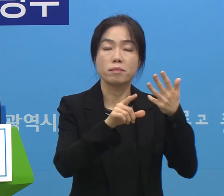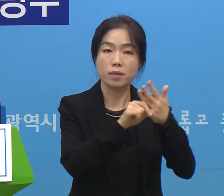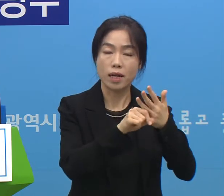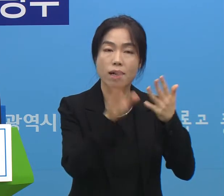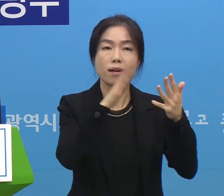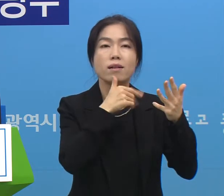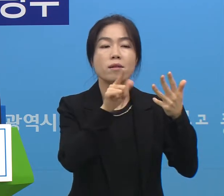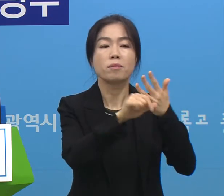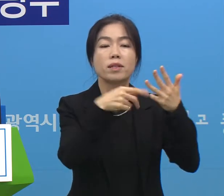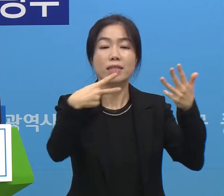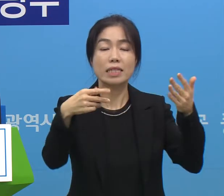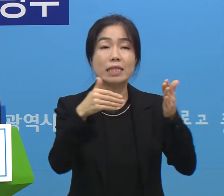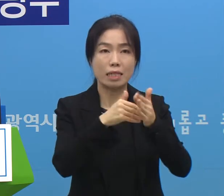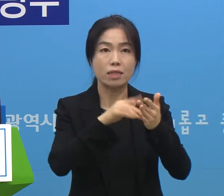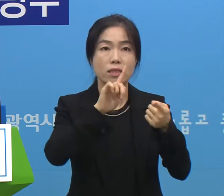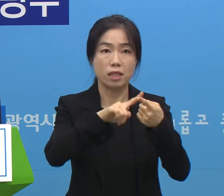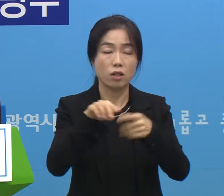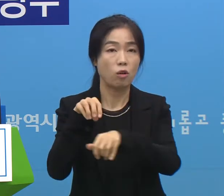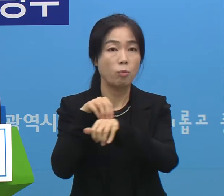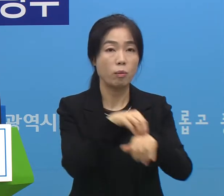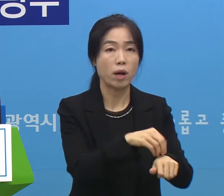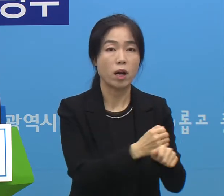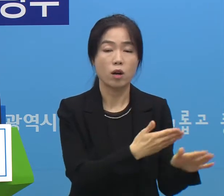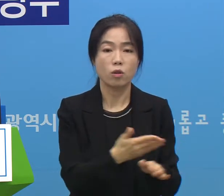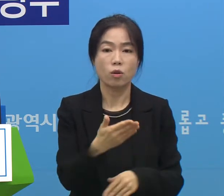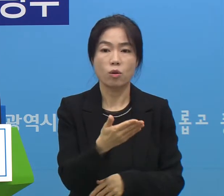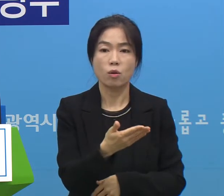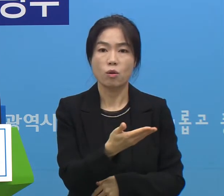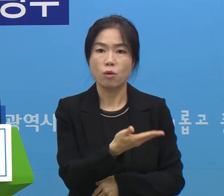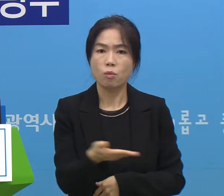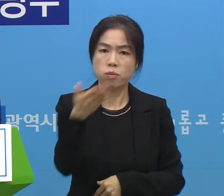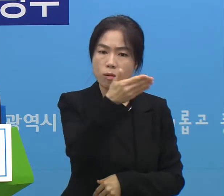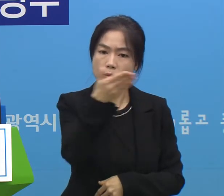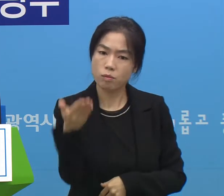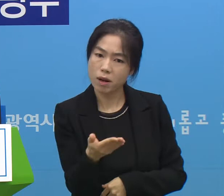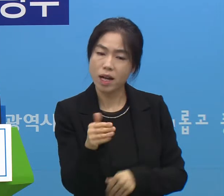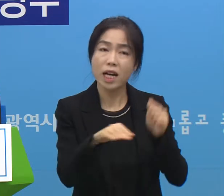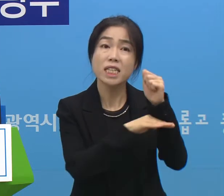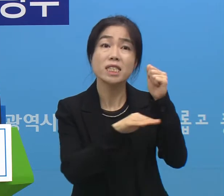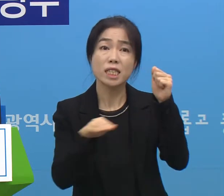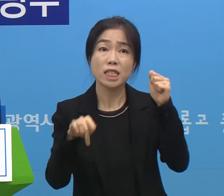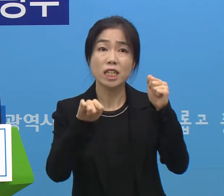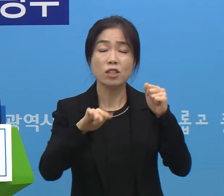2일까지 진행이 되는 거고 격상을 하기 위한 기준은